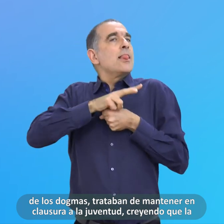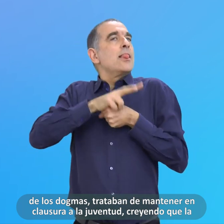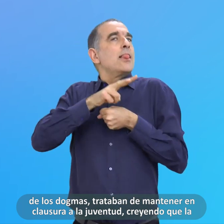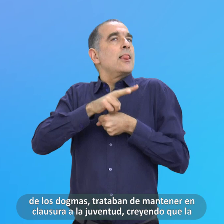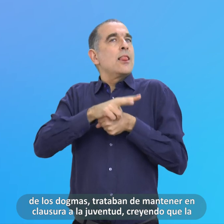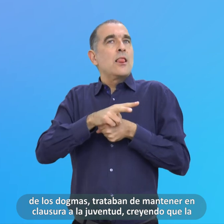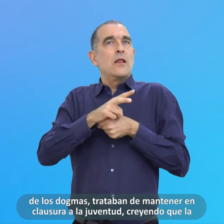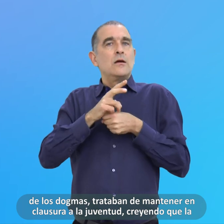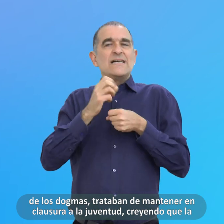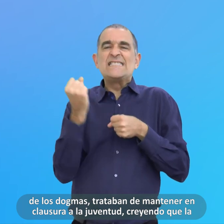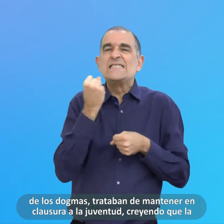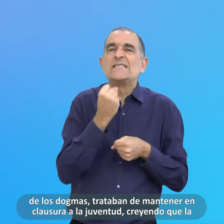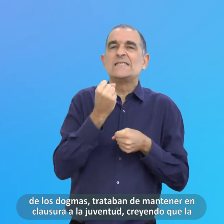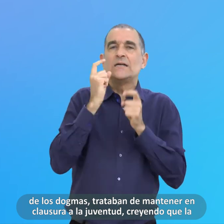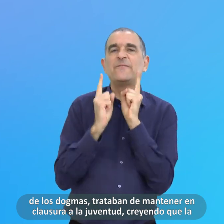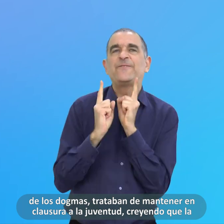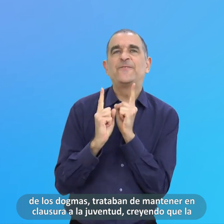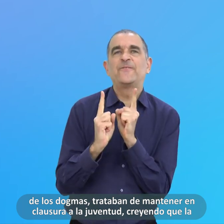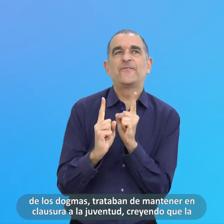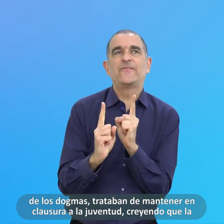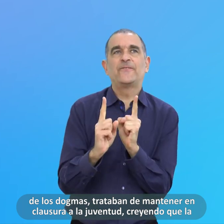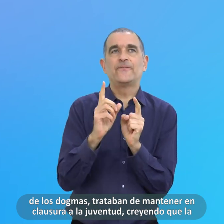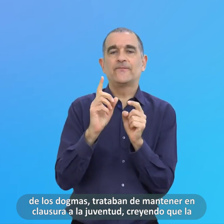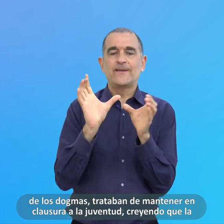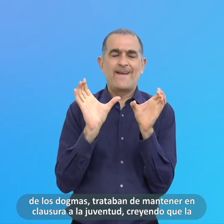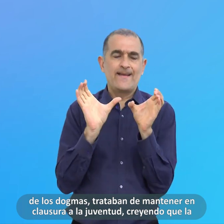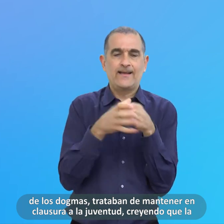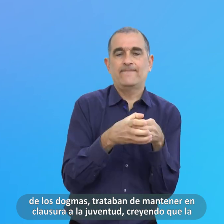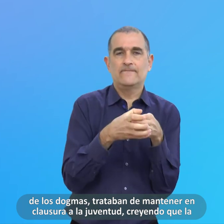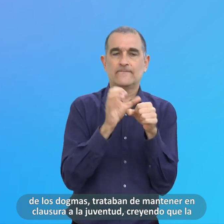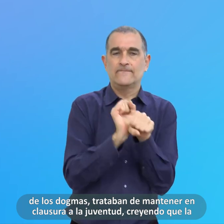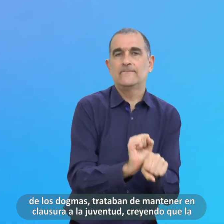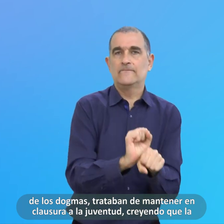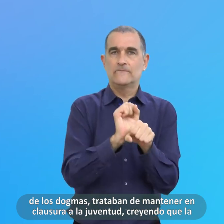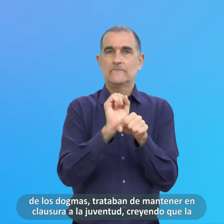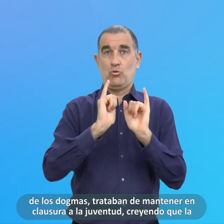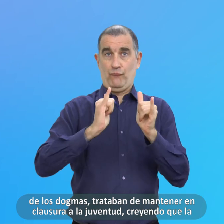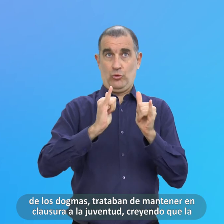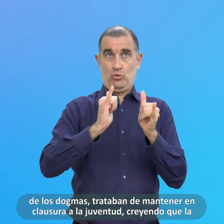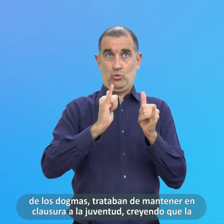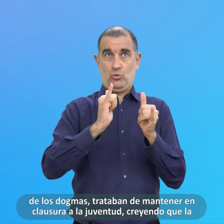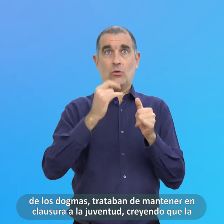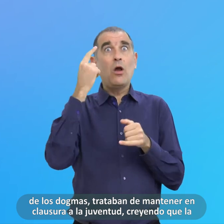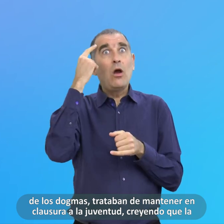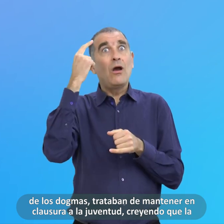Trataban De Mantener En Clausura A La Juventud Creyendo Que La